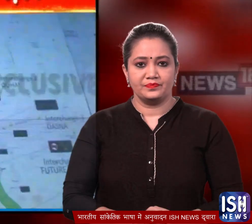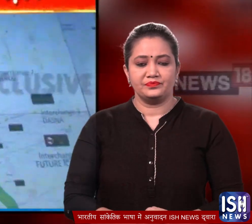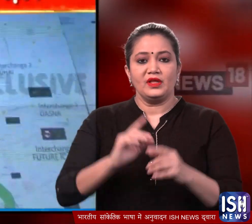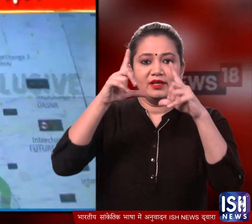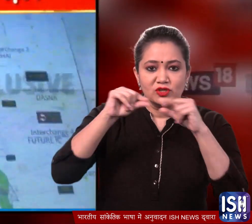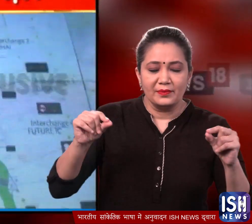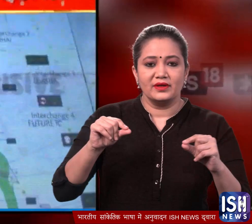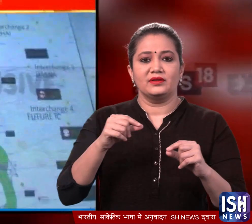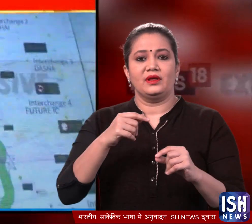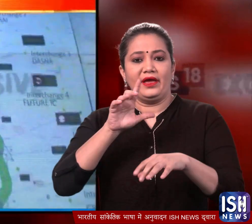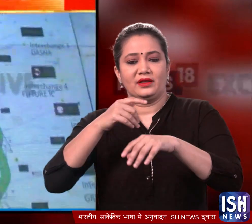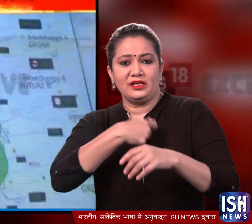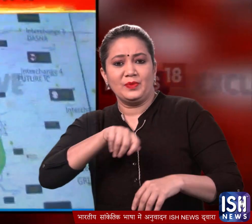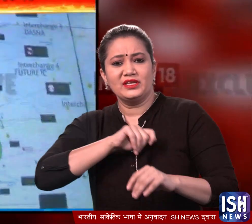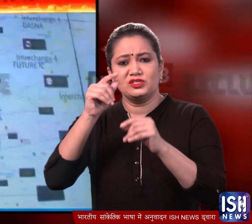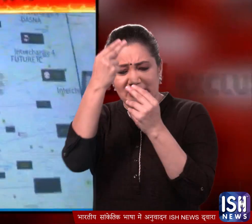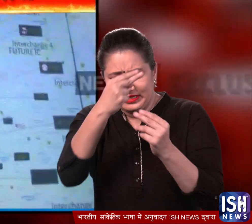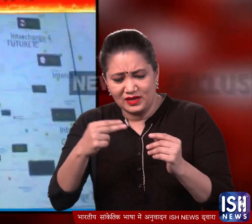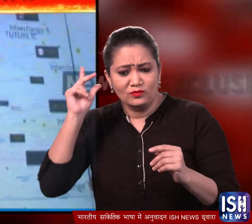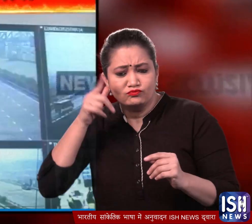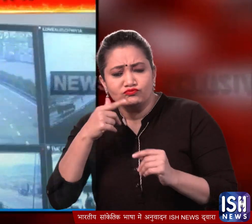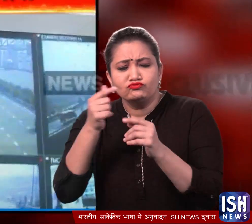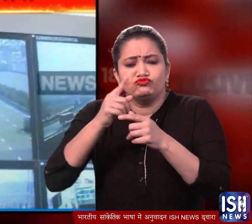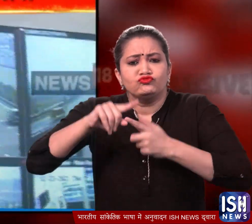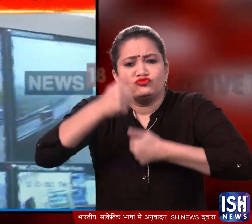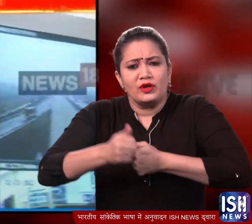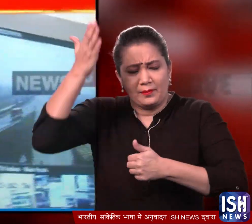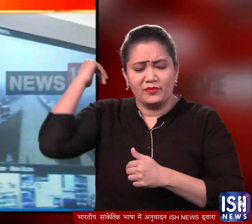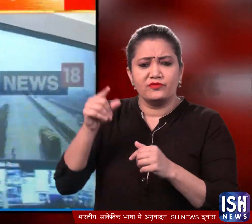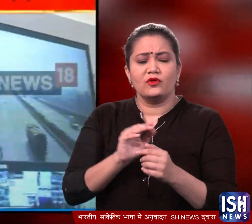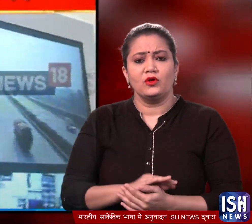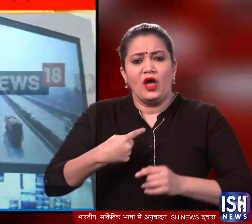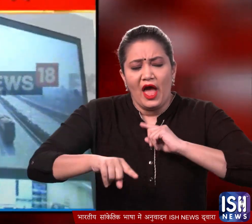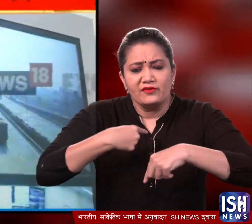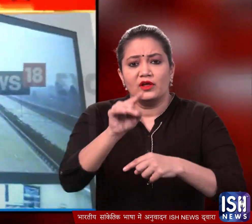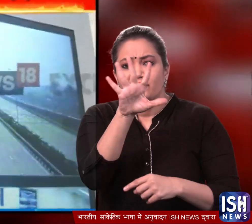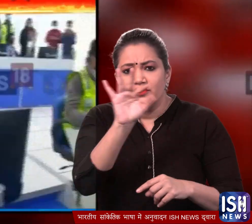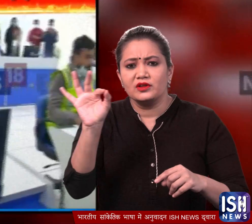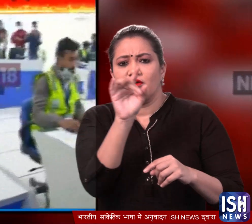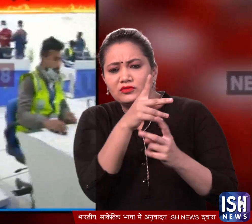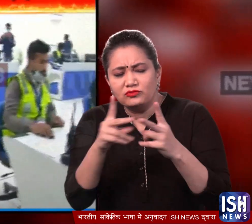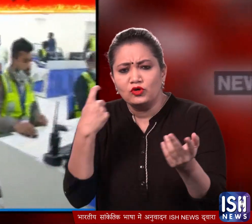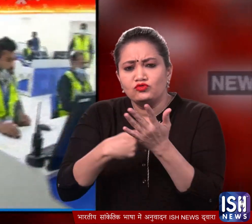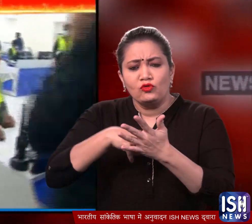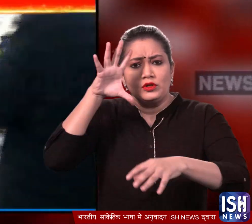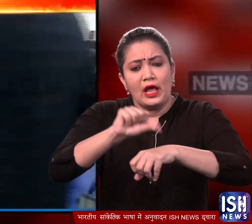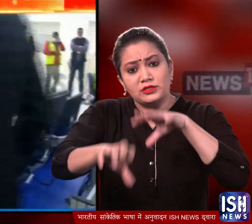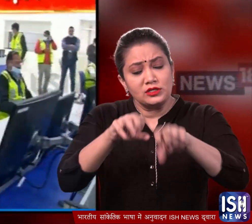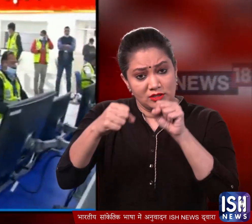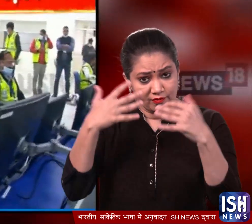जापानी और स्पैनिश डिजाइन और तक्नीक से तयार इस कंट्रोल रूम के ट्रायल के दौरान रोजाना करीब पंदरा सो गाड़ियों को ट्राफिक नियम तोड़ते पकड़ा गया था।